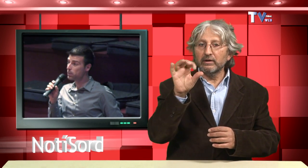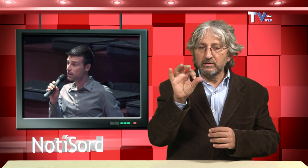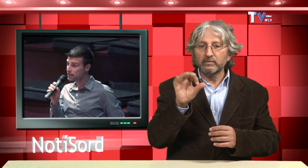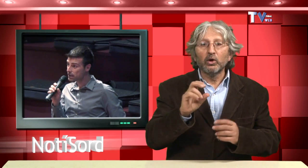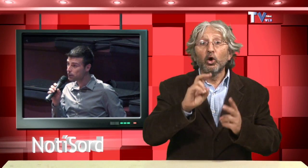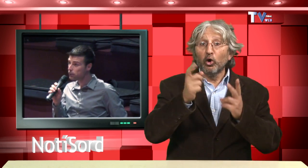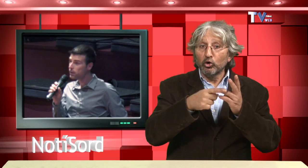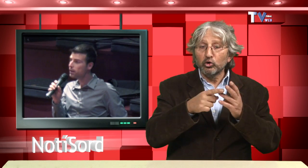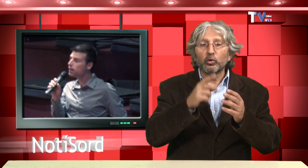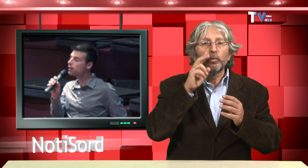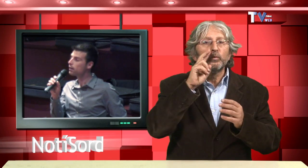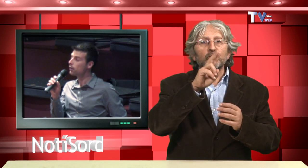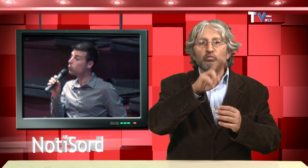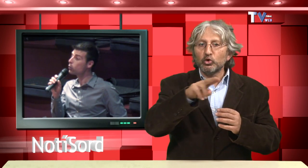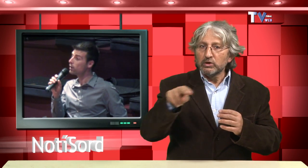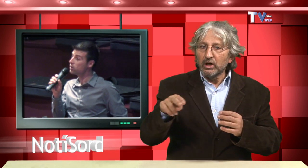el Museu d'Art de Cerdanyola,